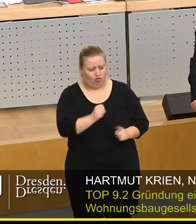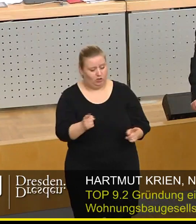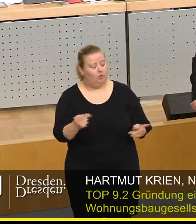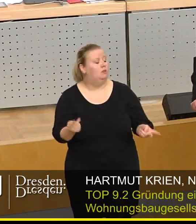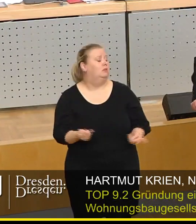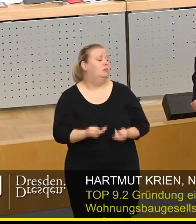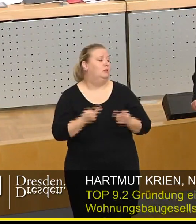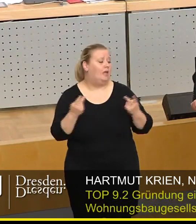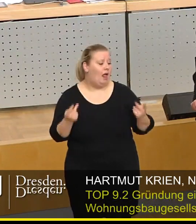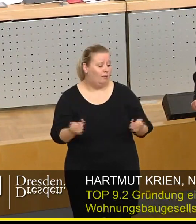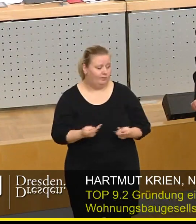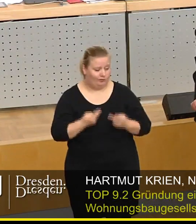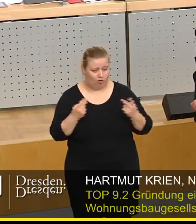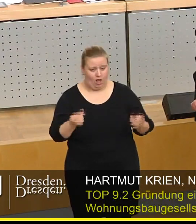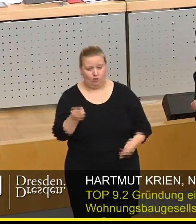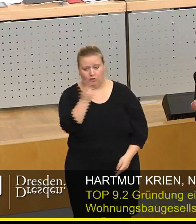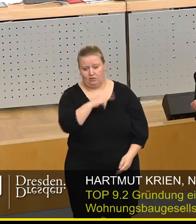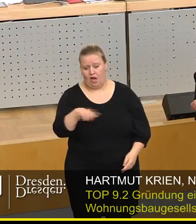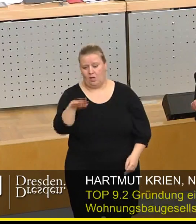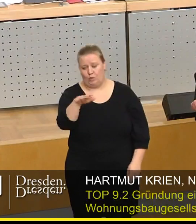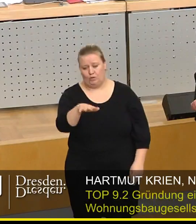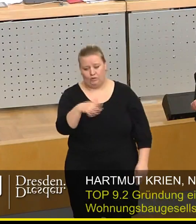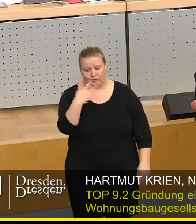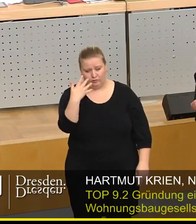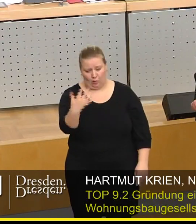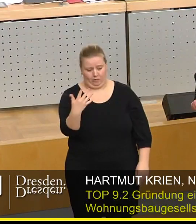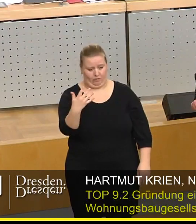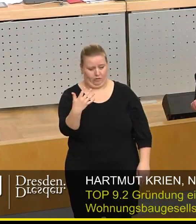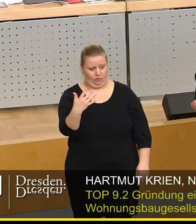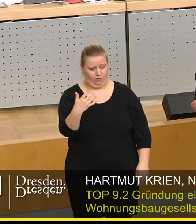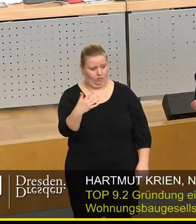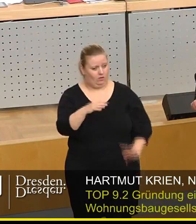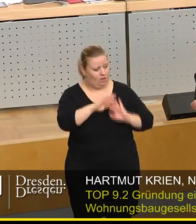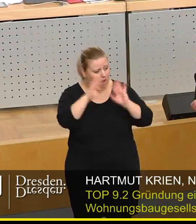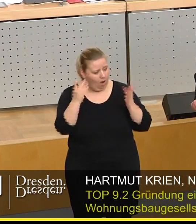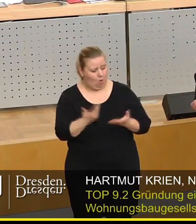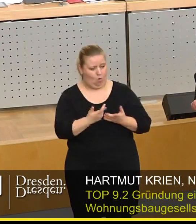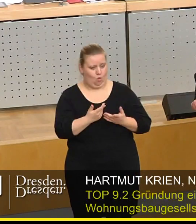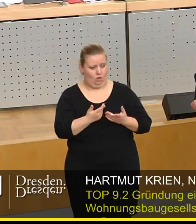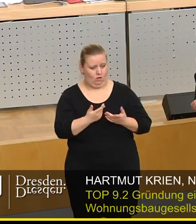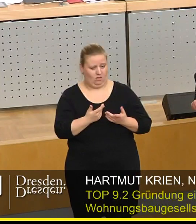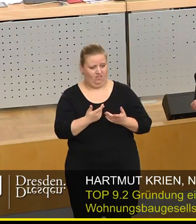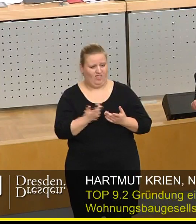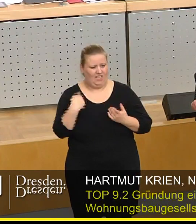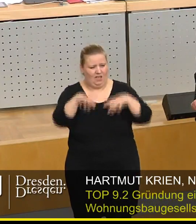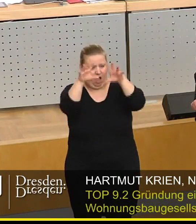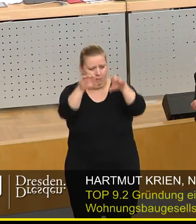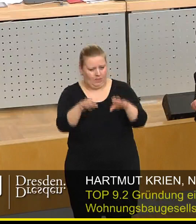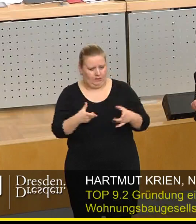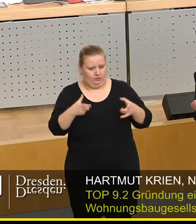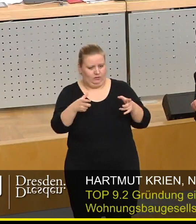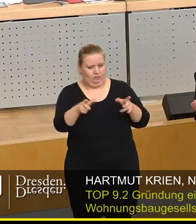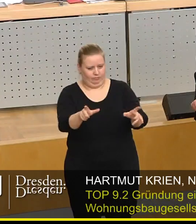selbstverständlich, Herr Schmählich, haben wir im Jahr 2005 uns mit aller Energie gegen den Abriss gestemmt.